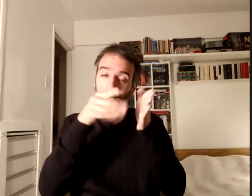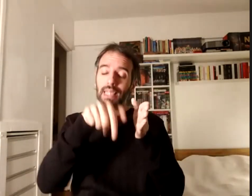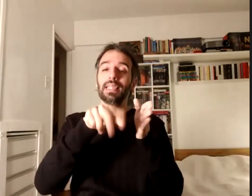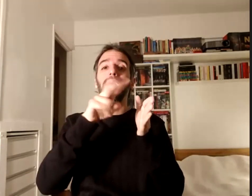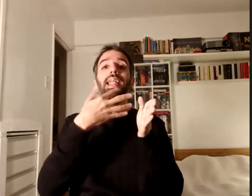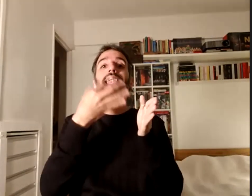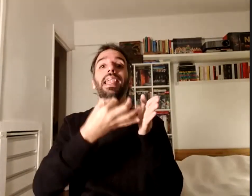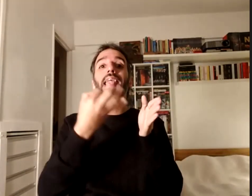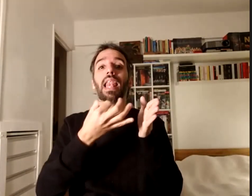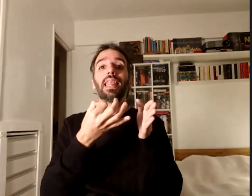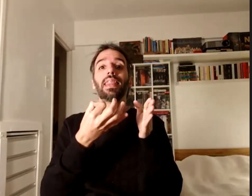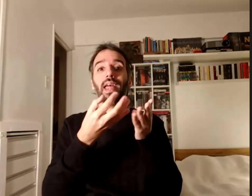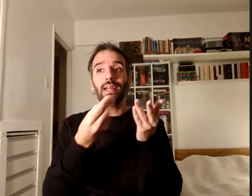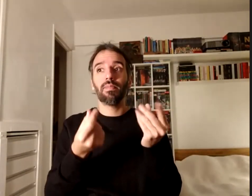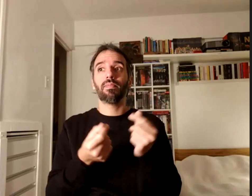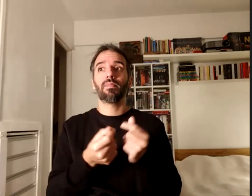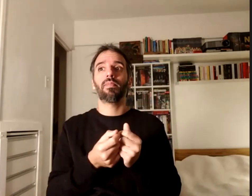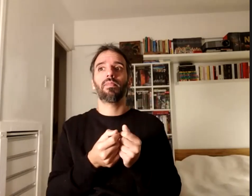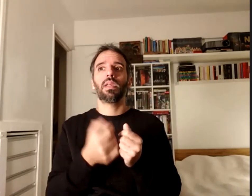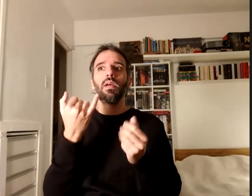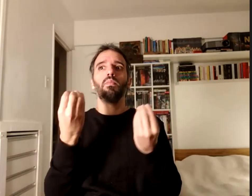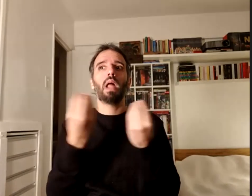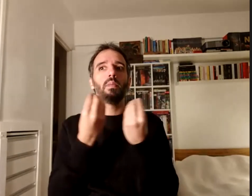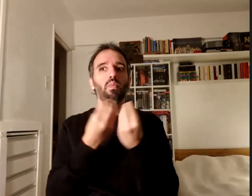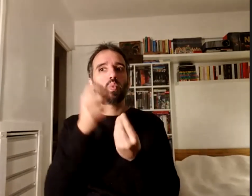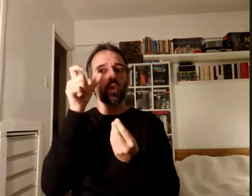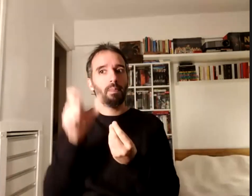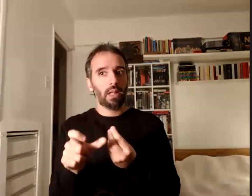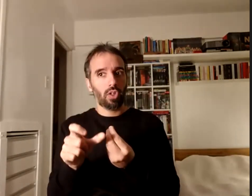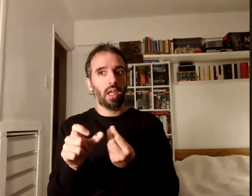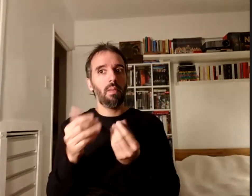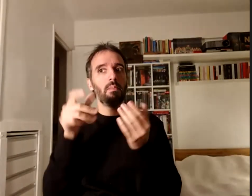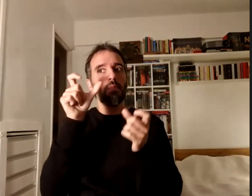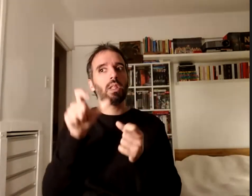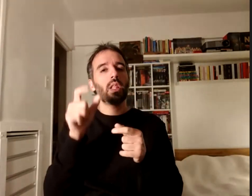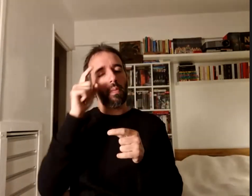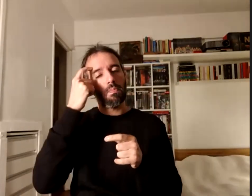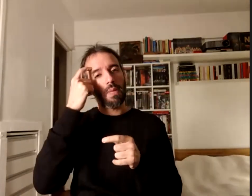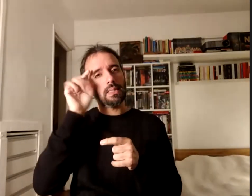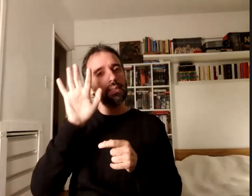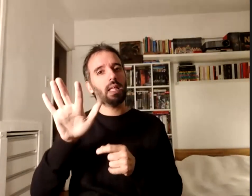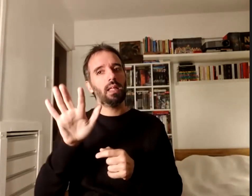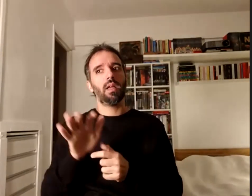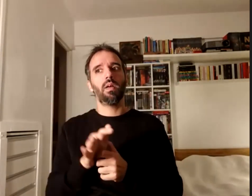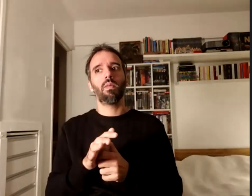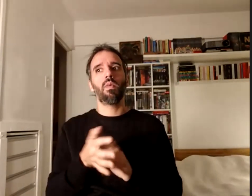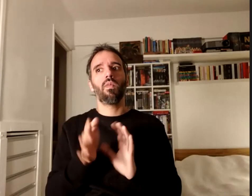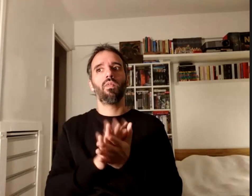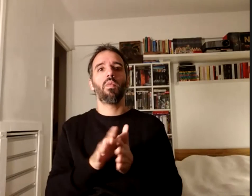para un montón de personas y aquellas personas que son consideradas como tal como personas con discapacidad